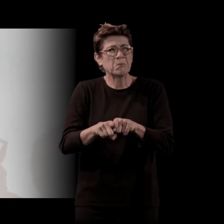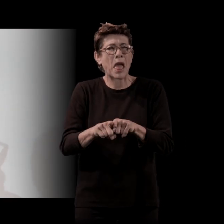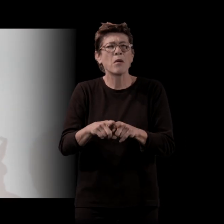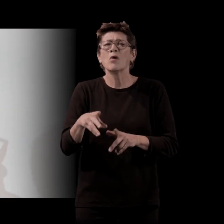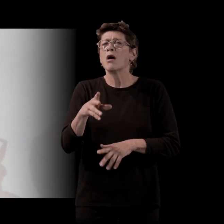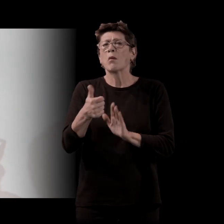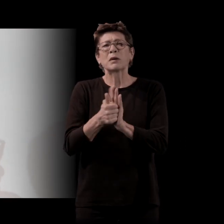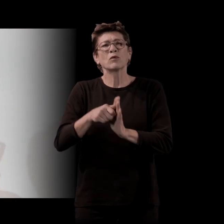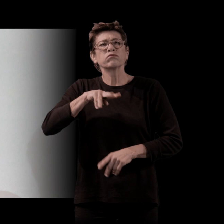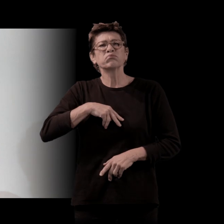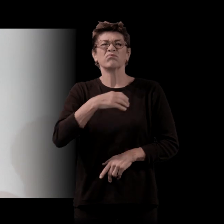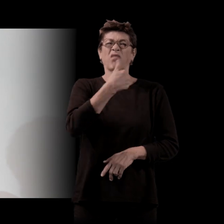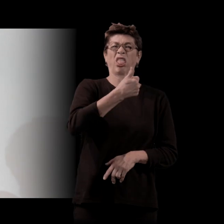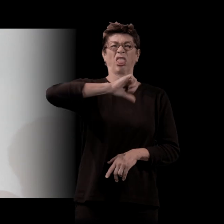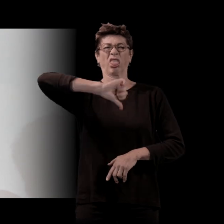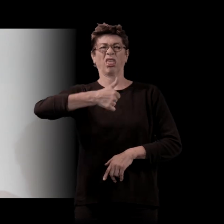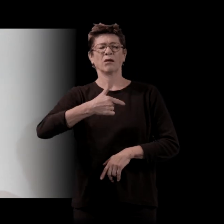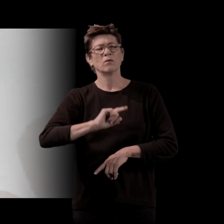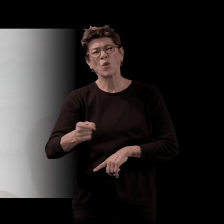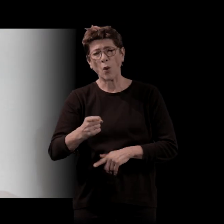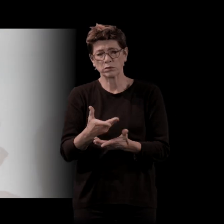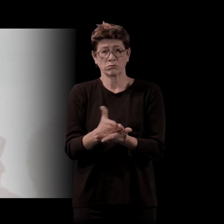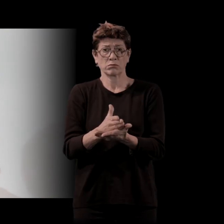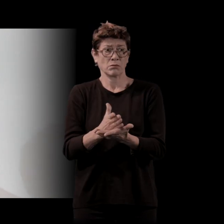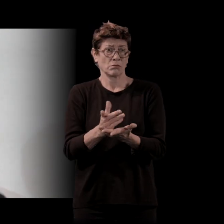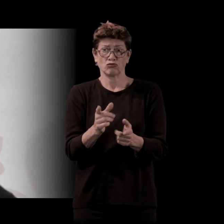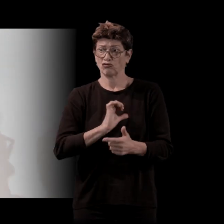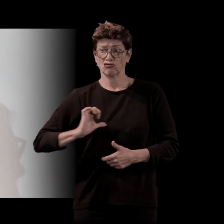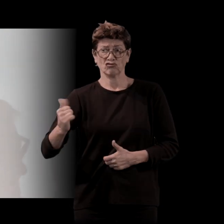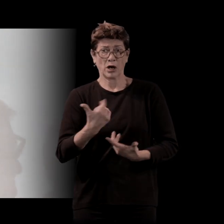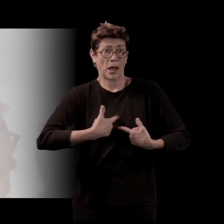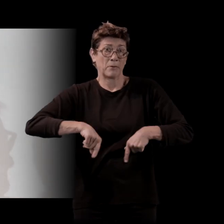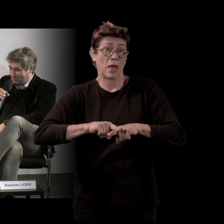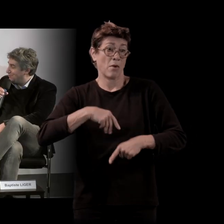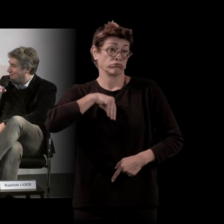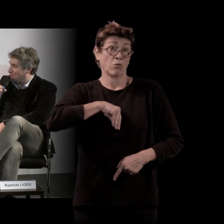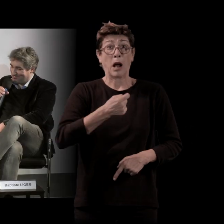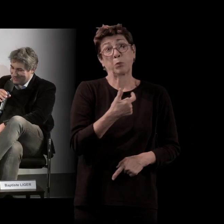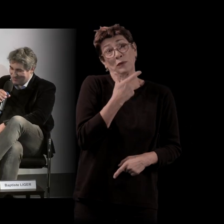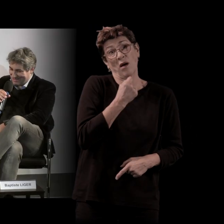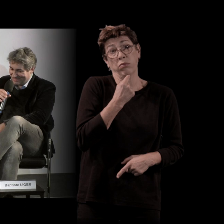jamais être ça. Ils sont comme nous. Ils sont un peu sympas et un peu dégueulasses. Un bon raccourci de l'humanité.